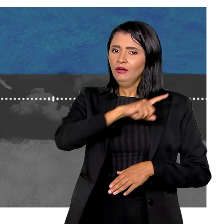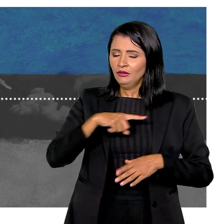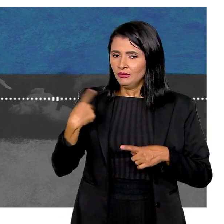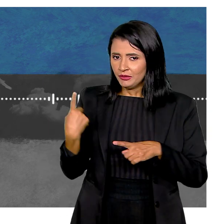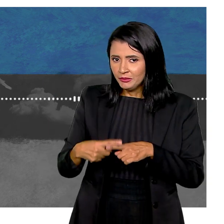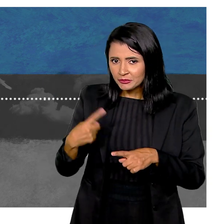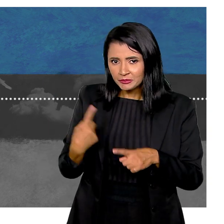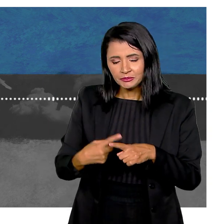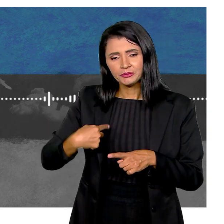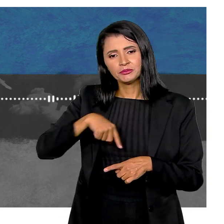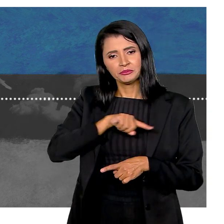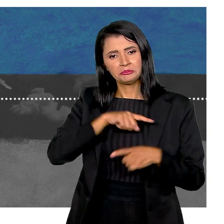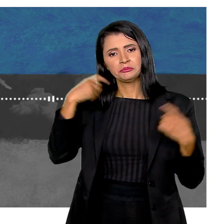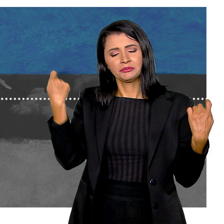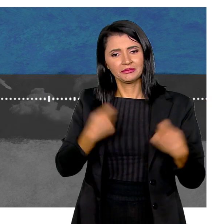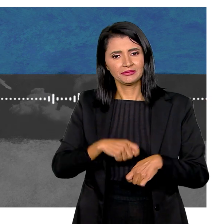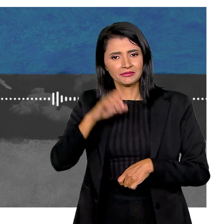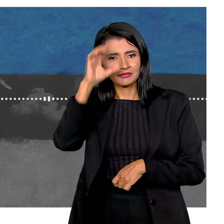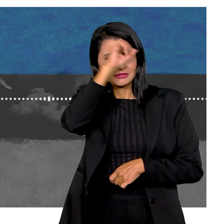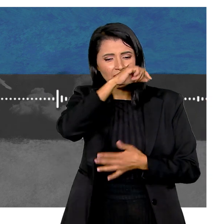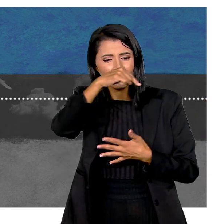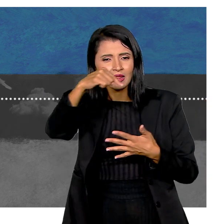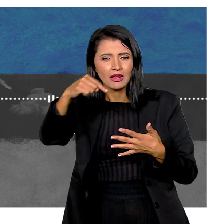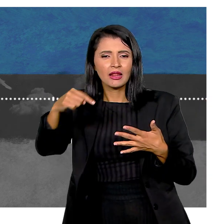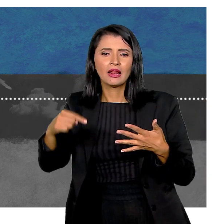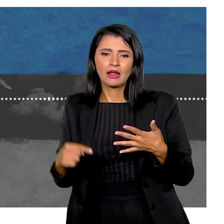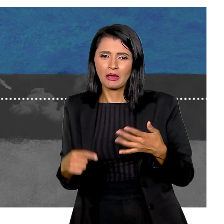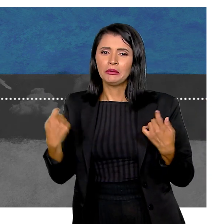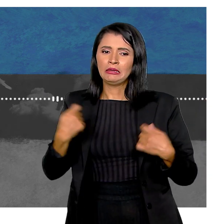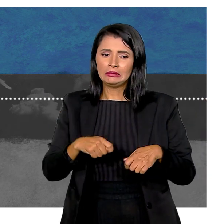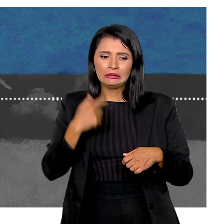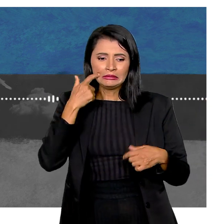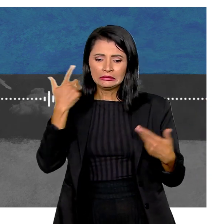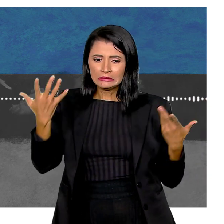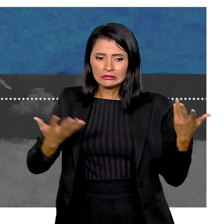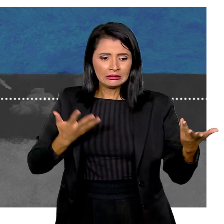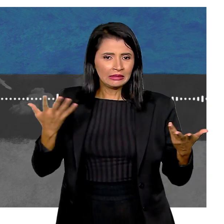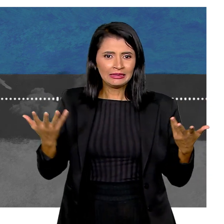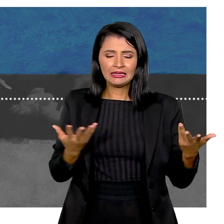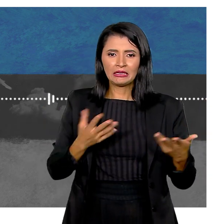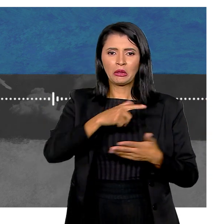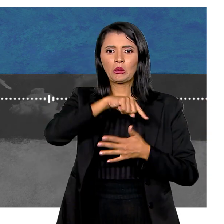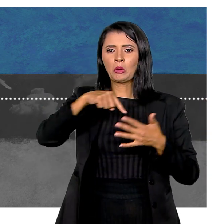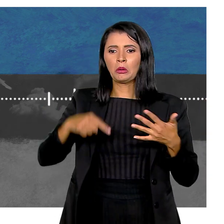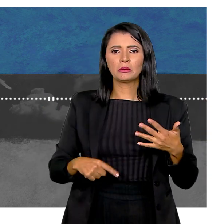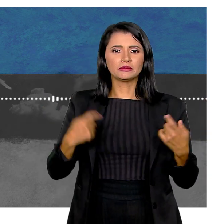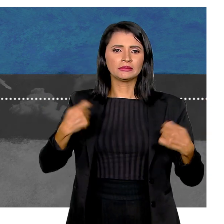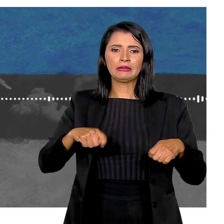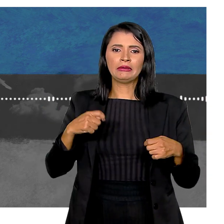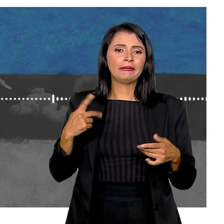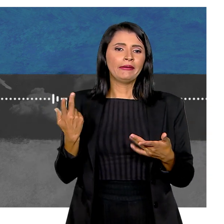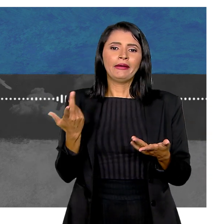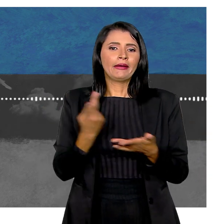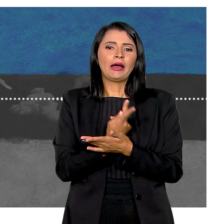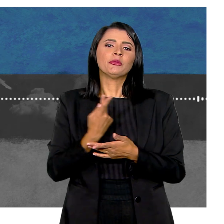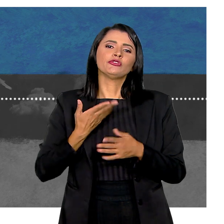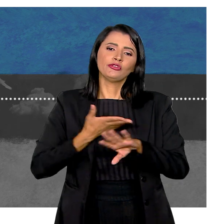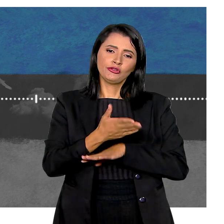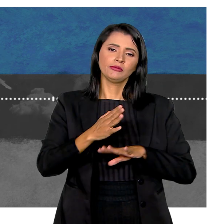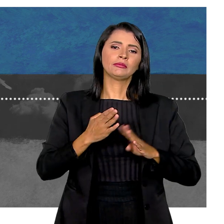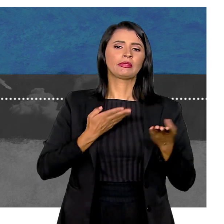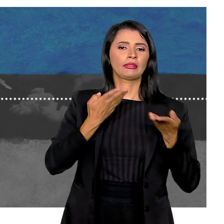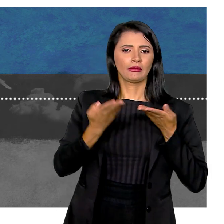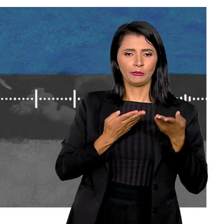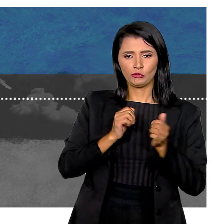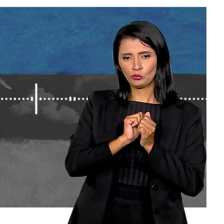uma luta Porque a gente tem que aprender tanta coisa Tem que saber lidar com tanta coisa Que a gente acaba fazendo parte